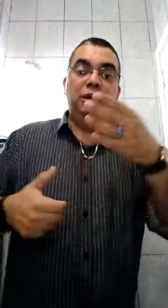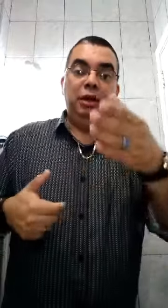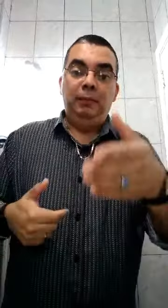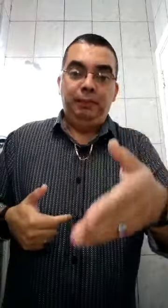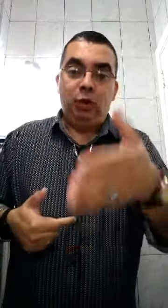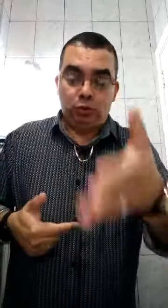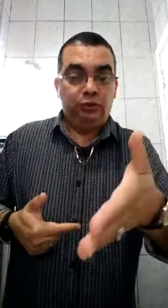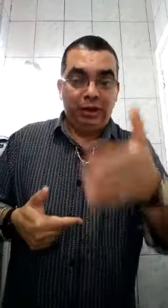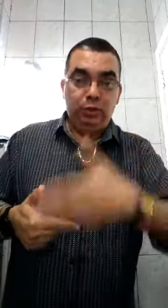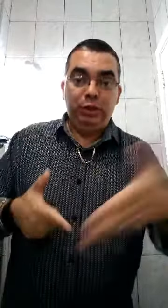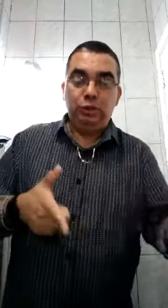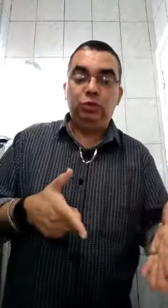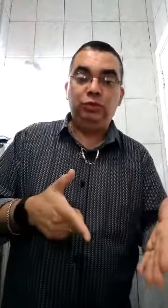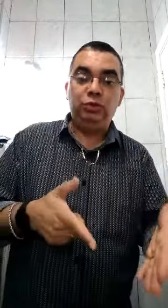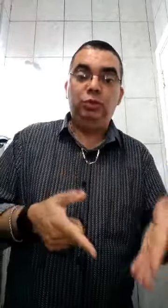que eu te falei no início do vídeo.